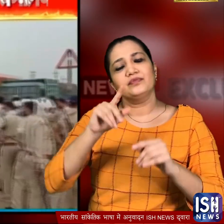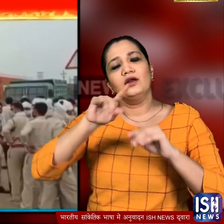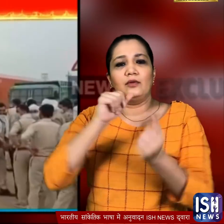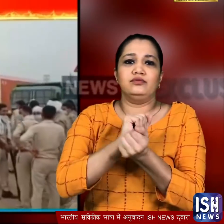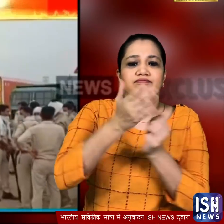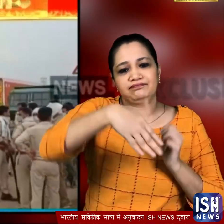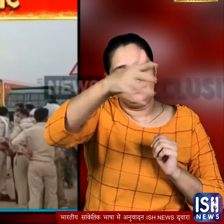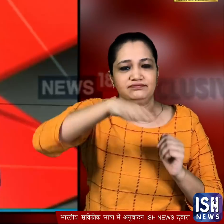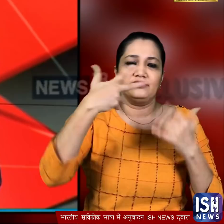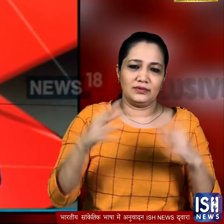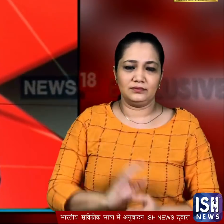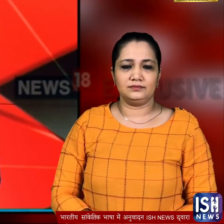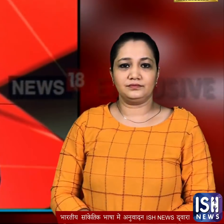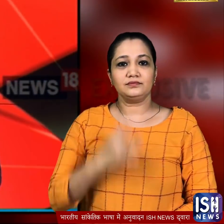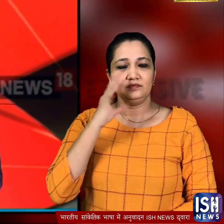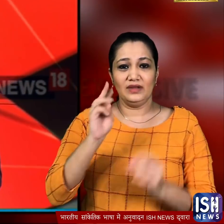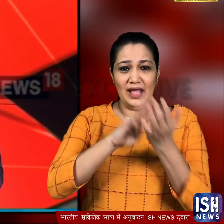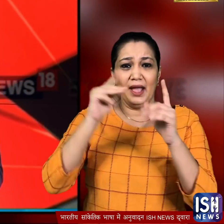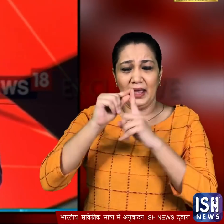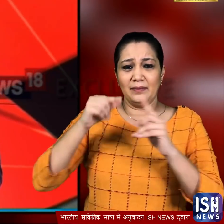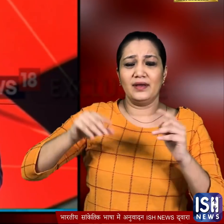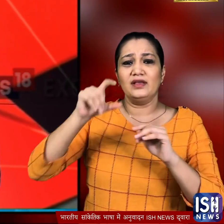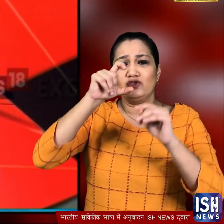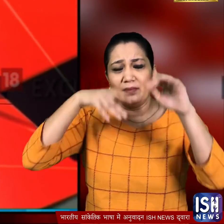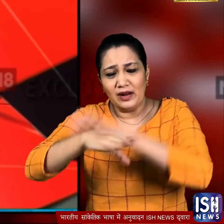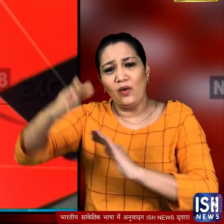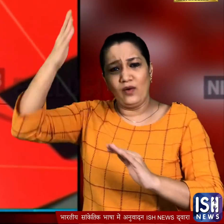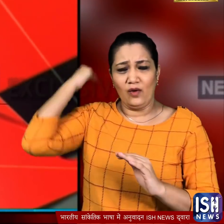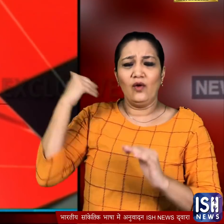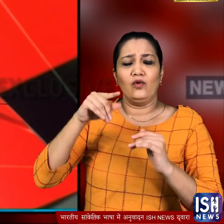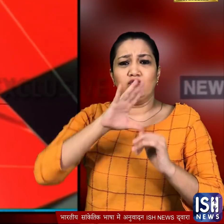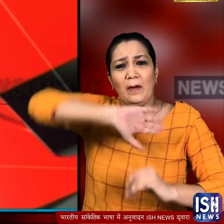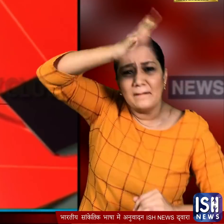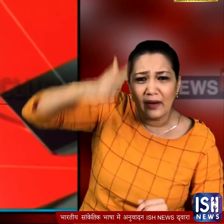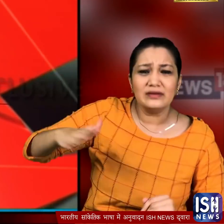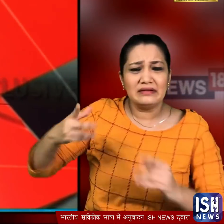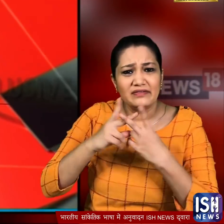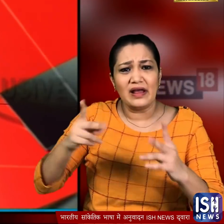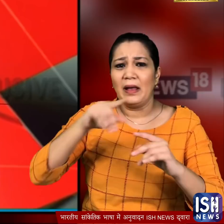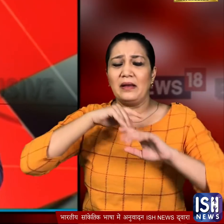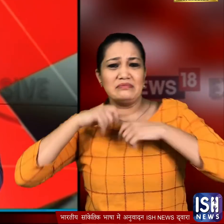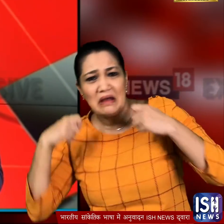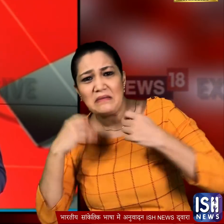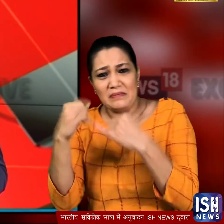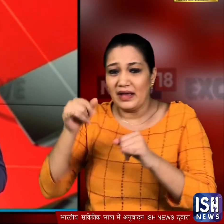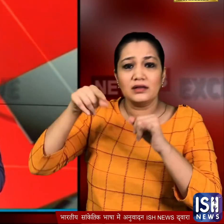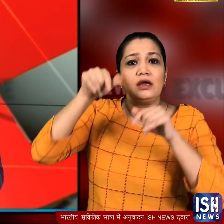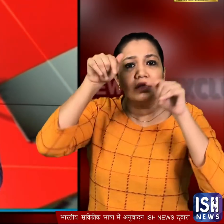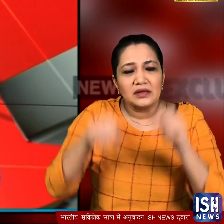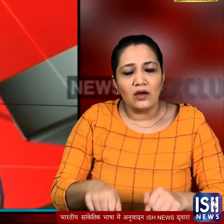ने खुलवा दिया सवबात की गवात है कि मंद्रप्रदेश के चंबल के जिन बीहड़ों में कभी डाकों की दहशत थी अब वहां डाकों की जगा खनन